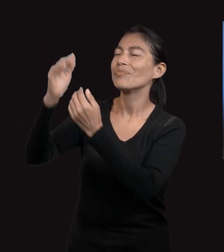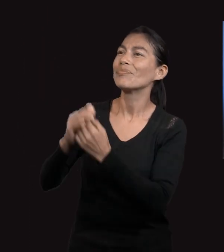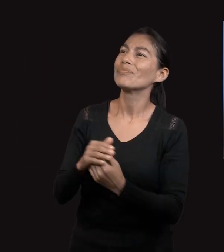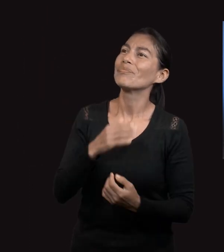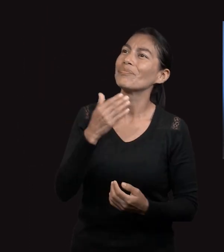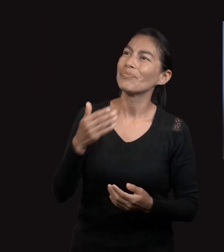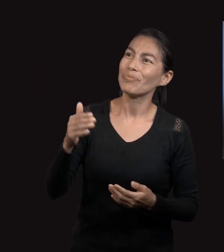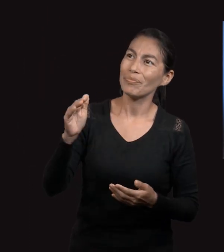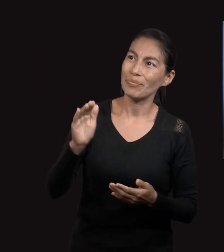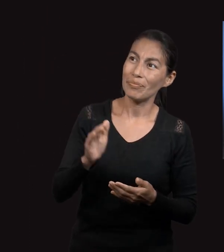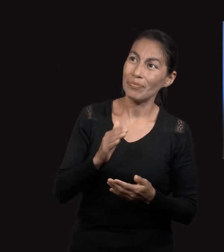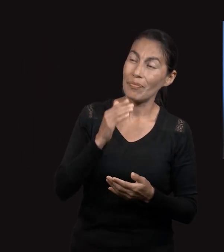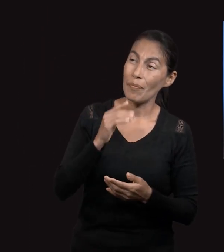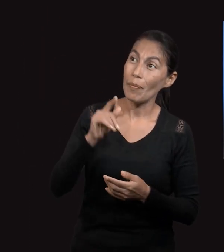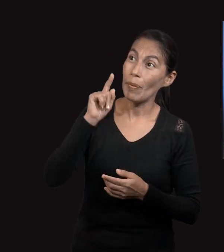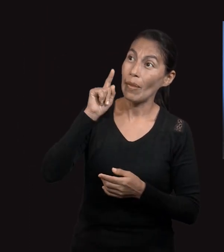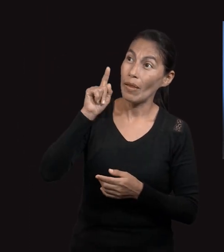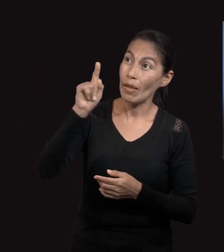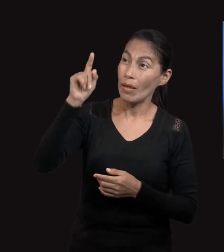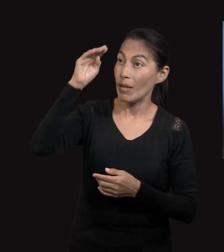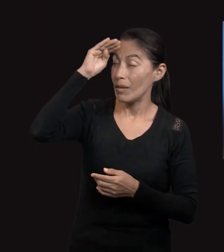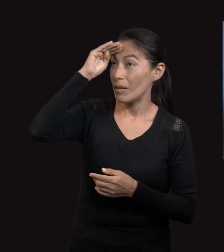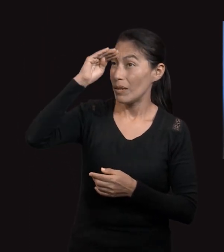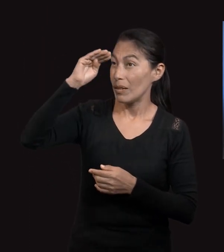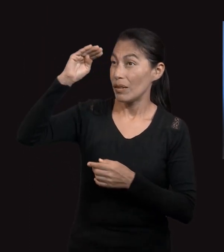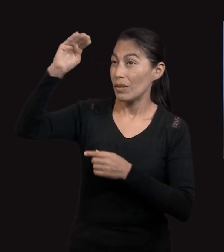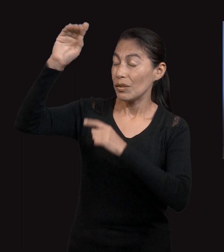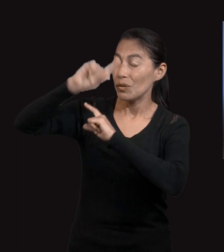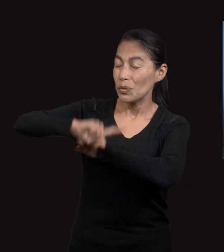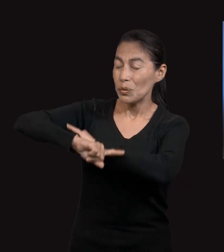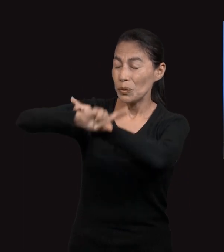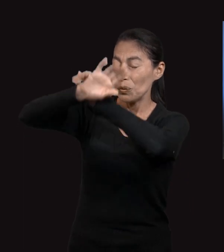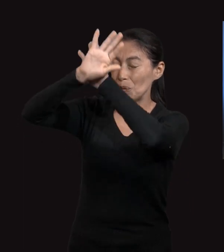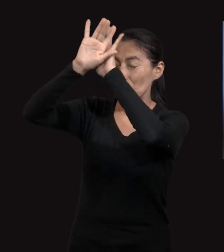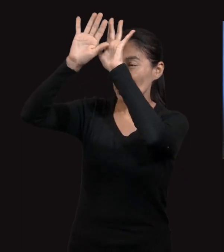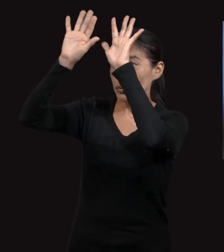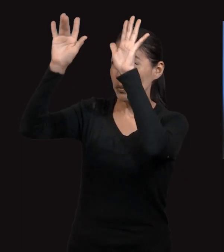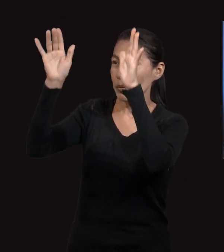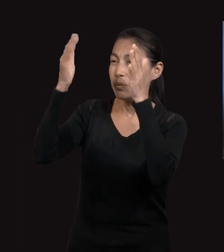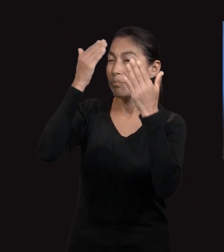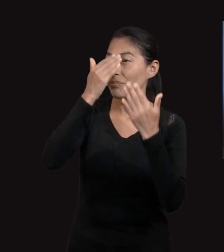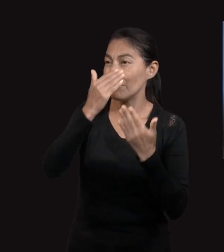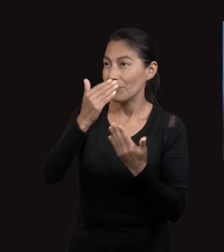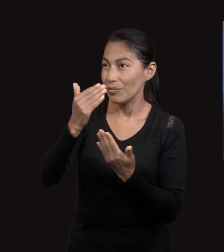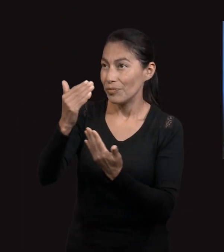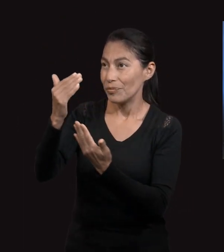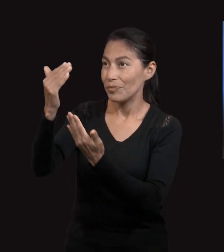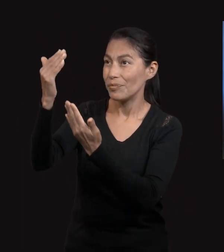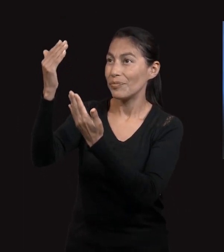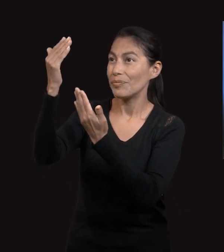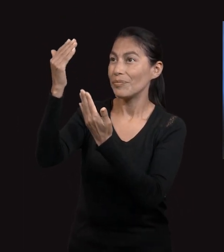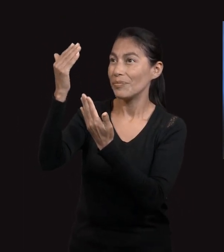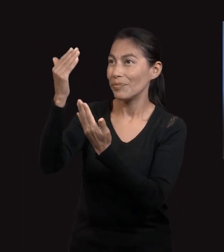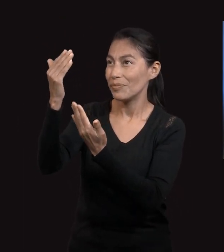A la luz del glorioso Señor.